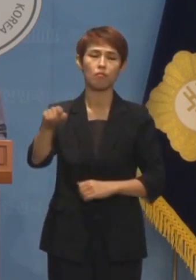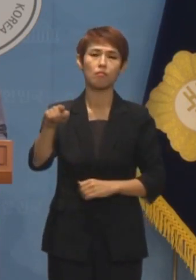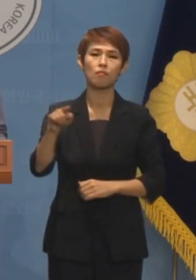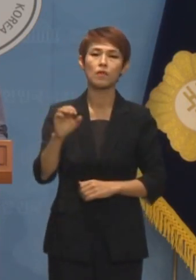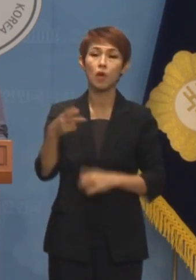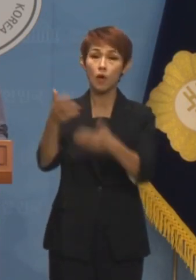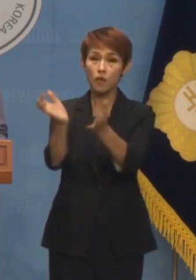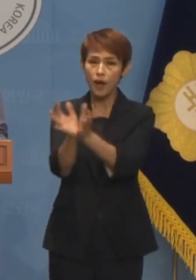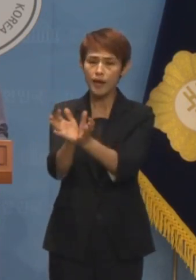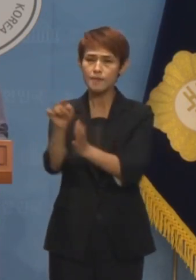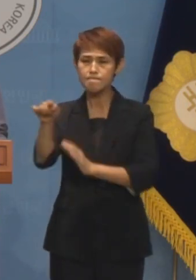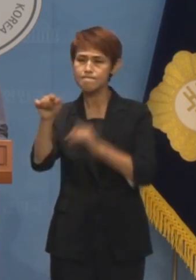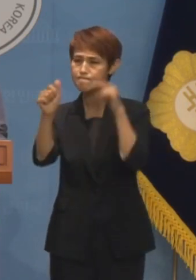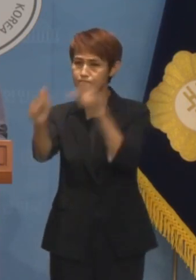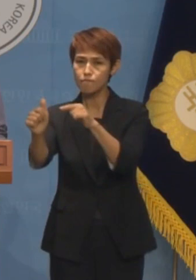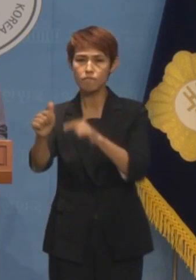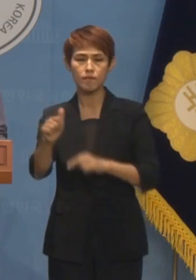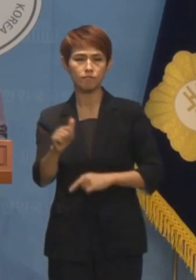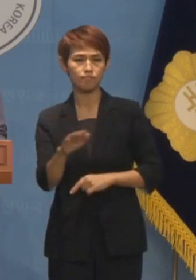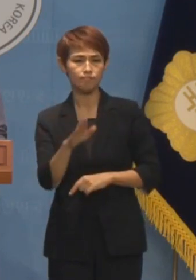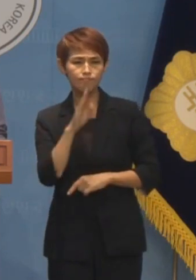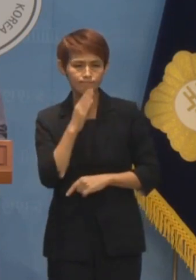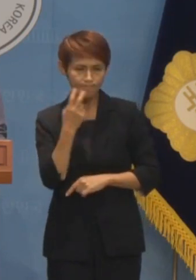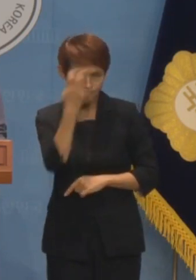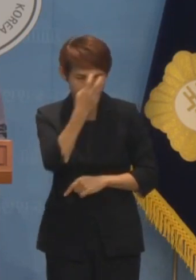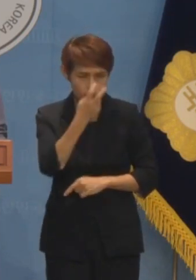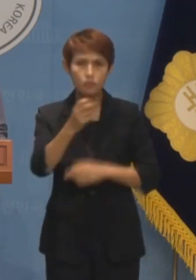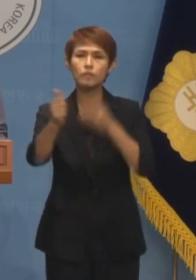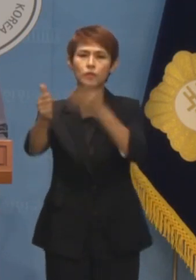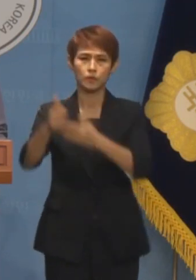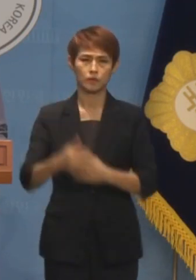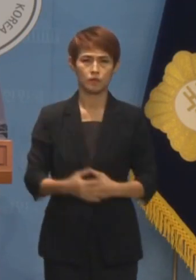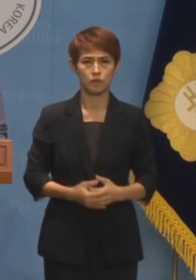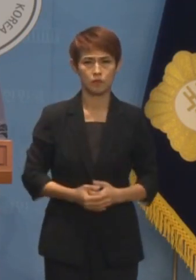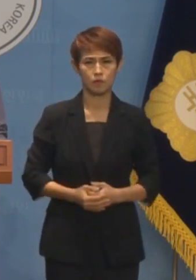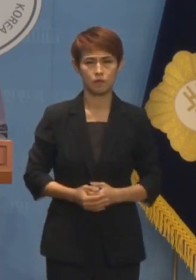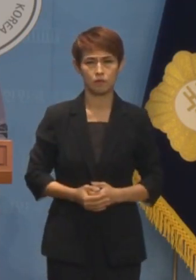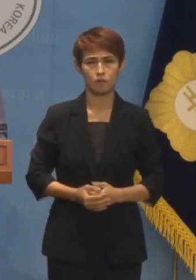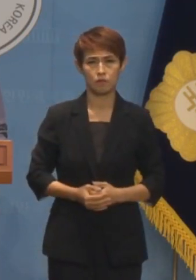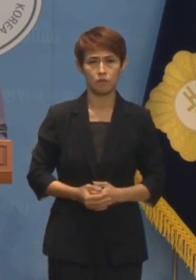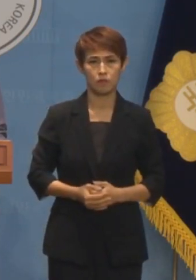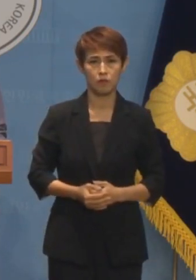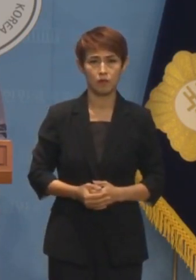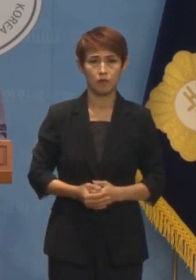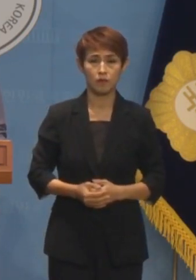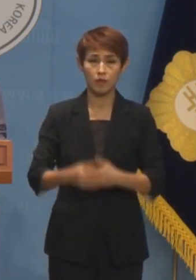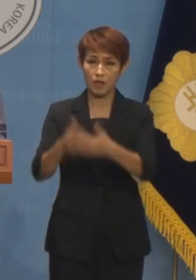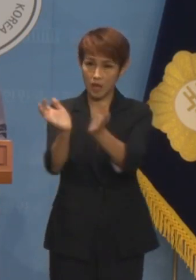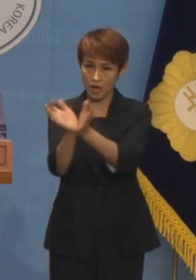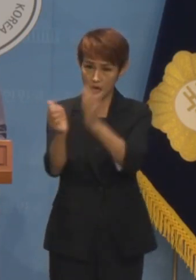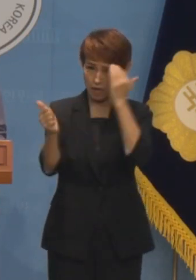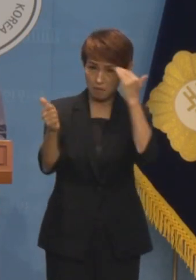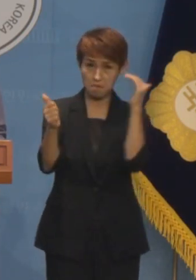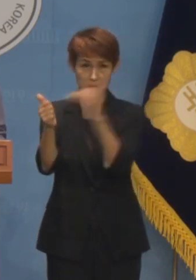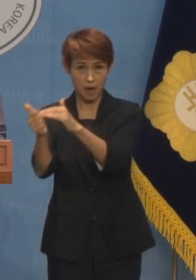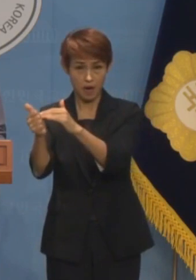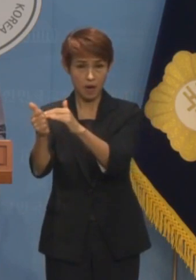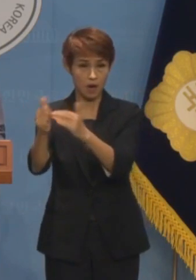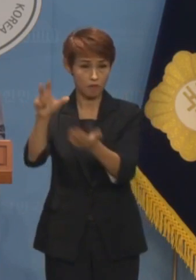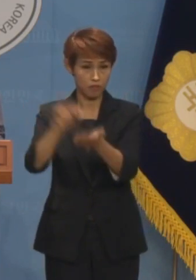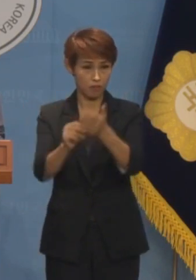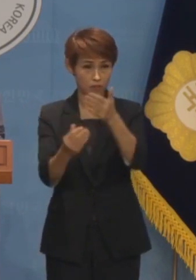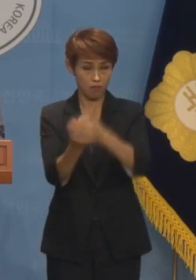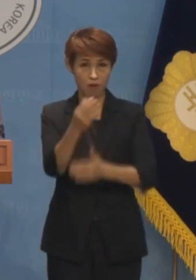진상조사부터 진행해야 하는 것 아니겠습니까? 말씀하신 대로 당의 해가 되거나 불미스러운 일이